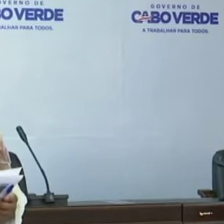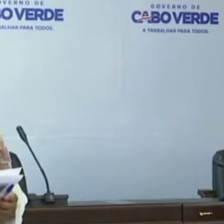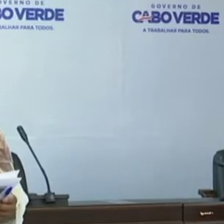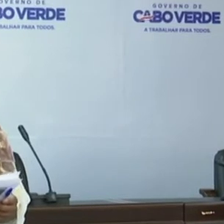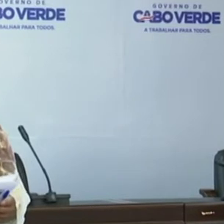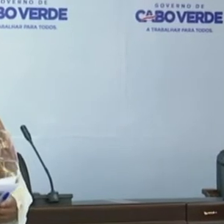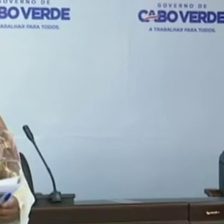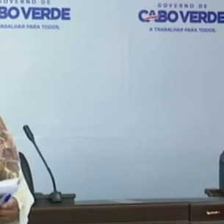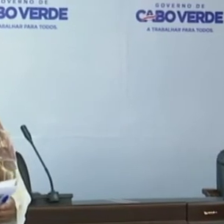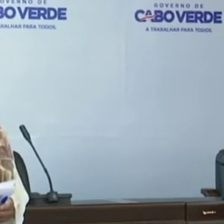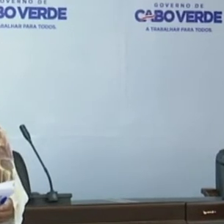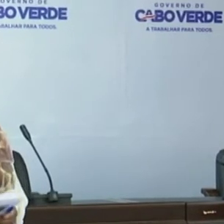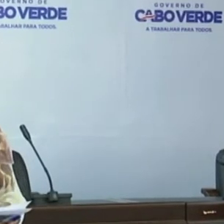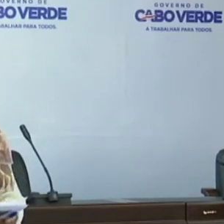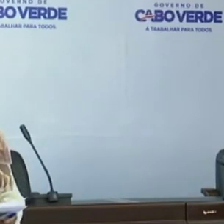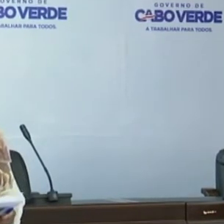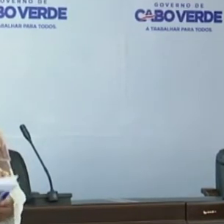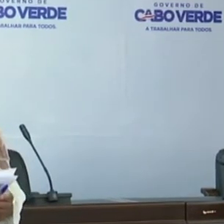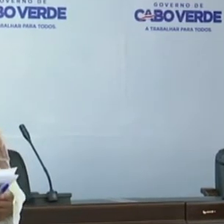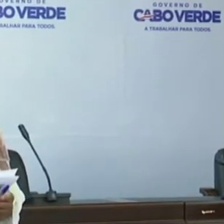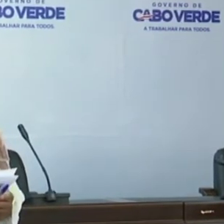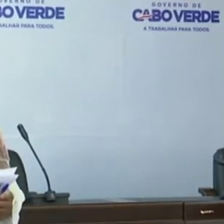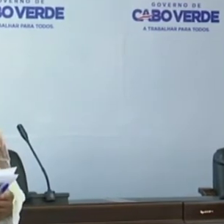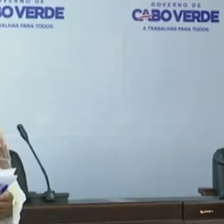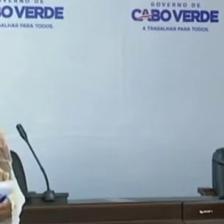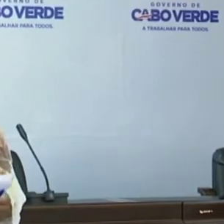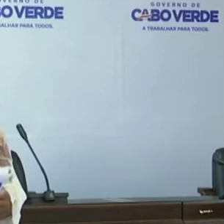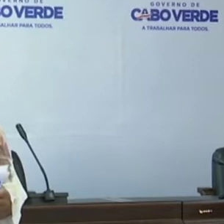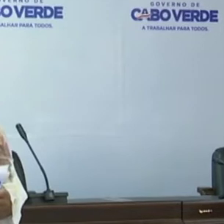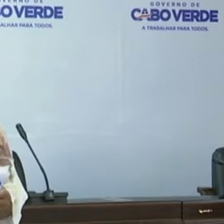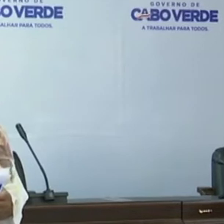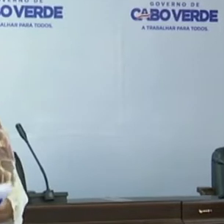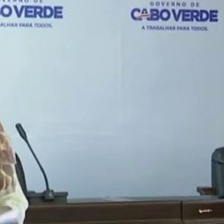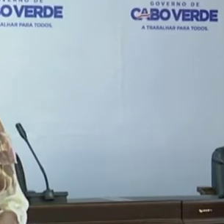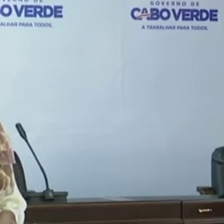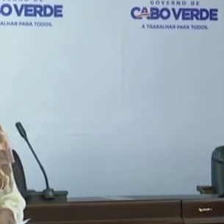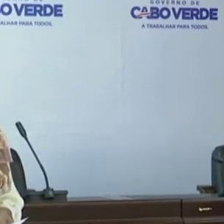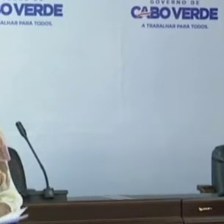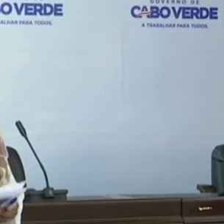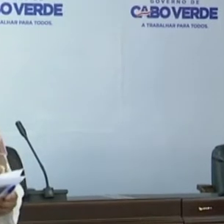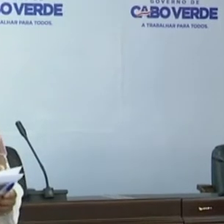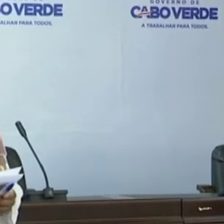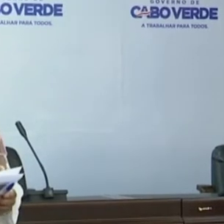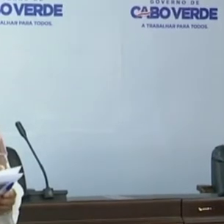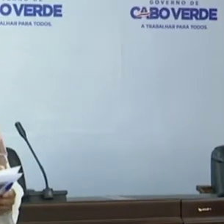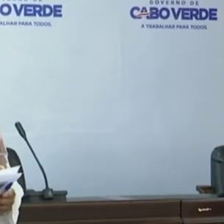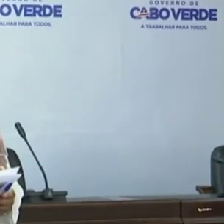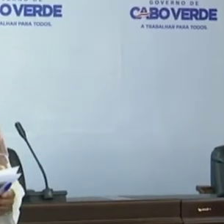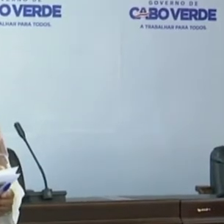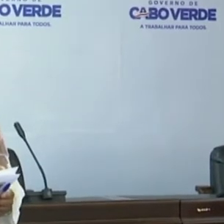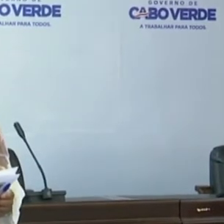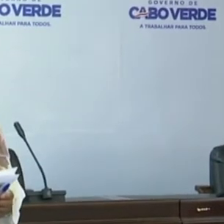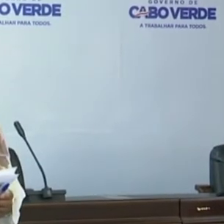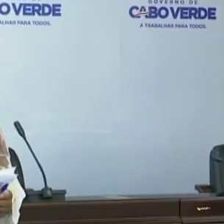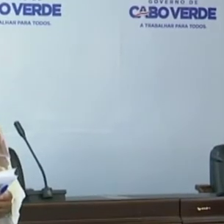positivos ativos, sendo a maioria na cidade da Praia, seguindo-se a Brava e São Vicente, além